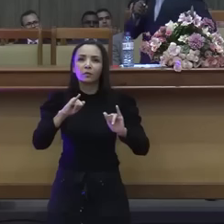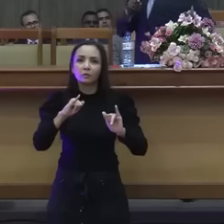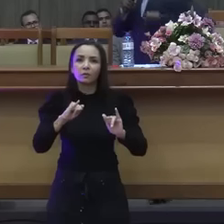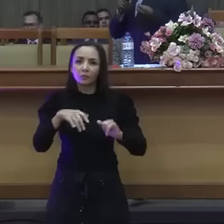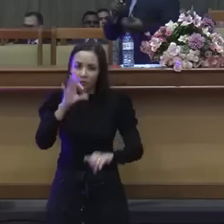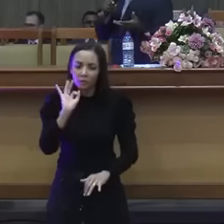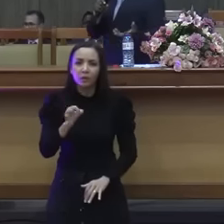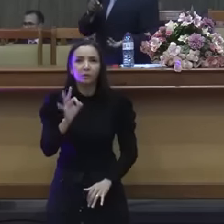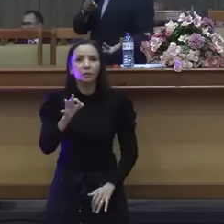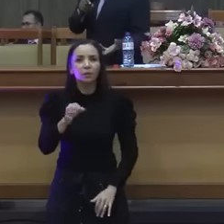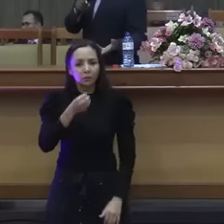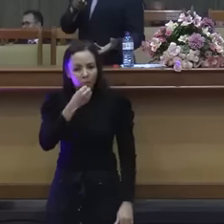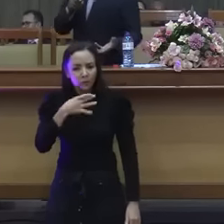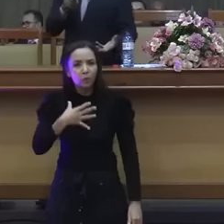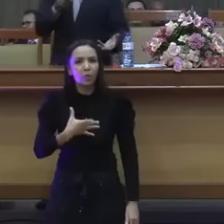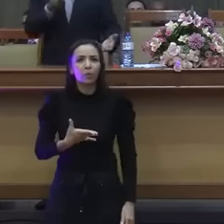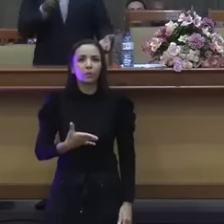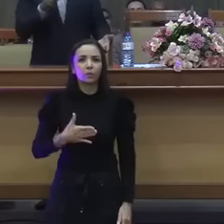Isso é uma coisa boa.